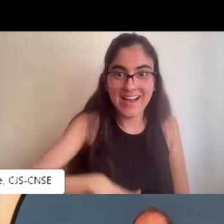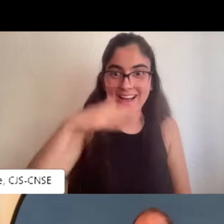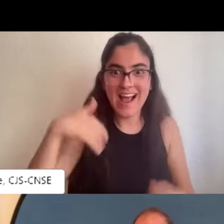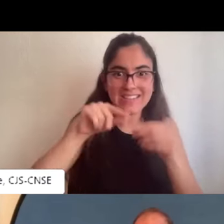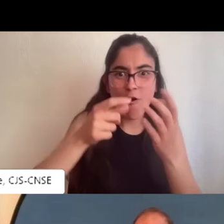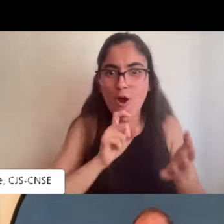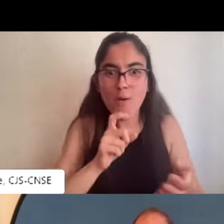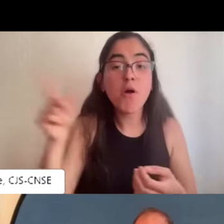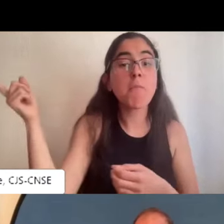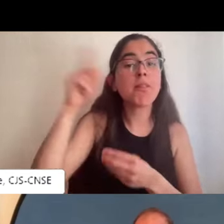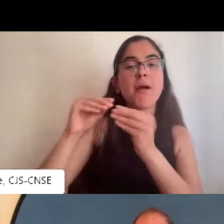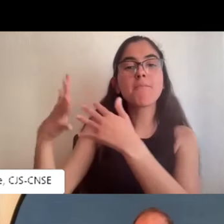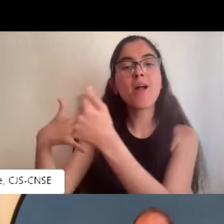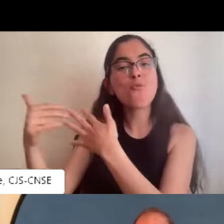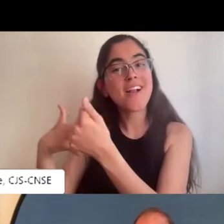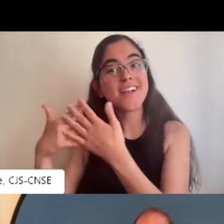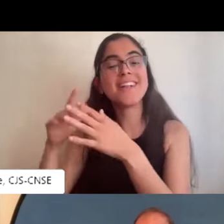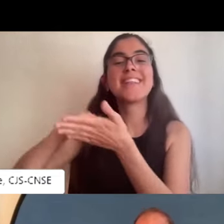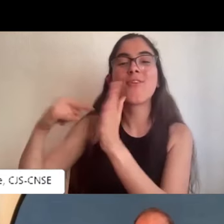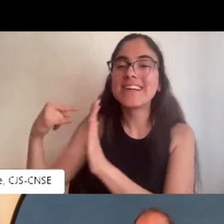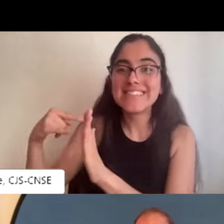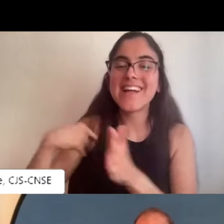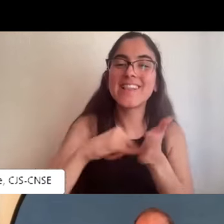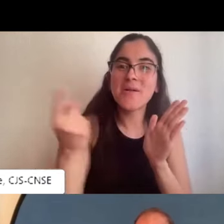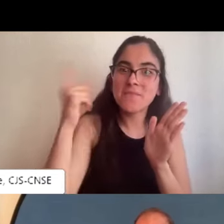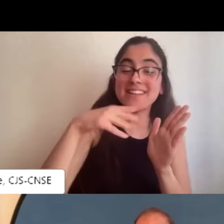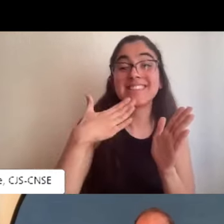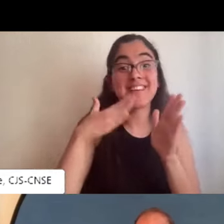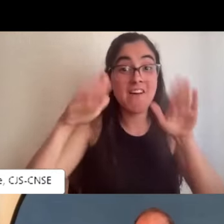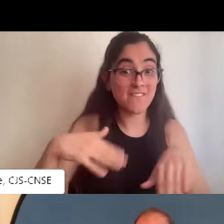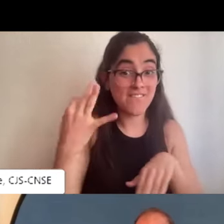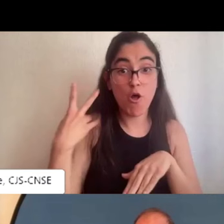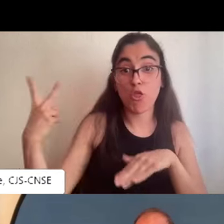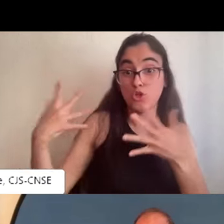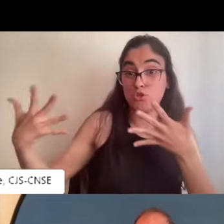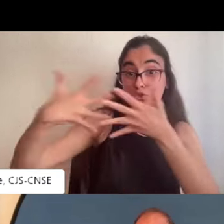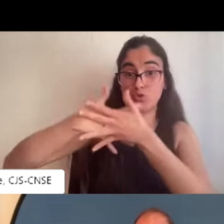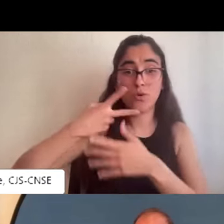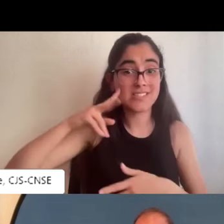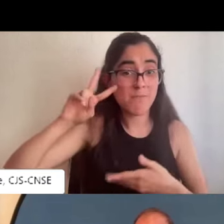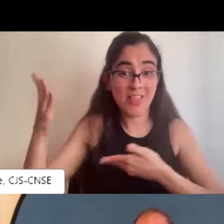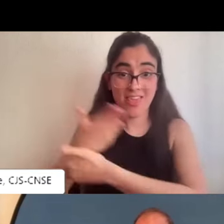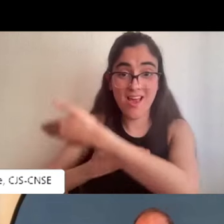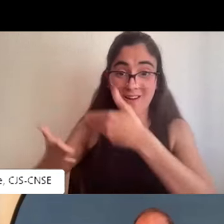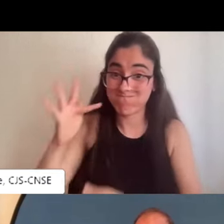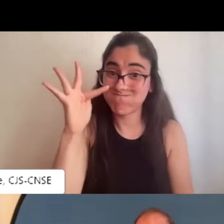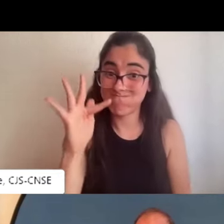realizaba trabajos más manuales que a mí, por ejemplo, me cuesta. Entonces,